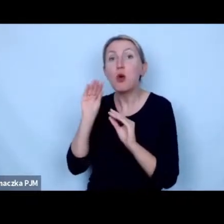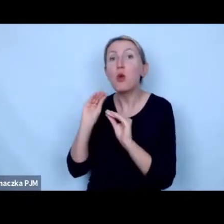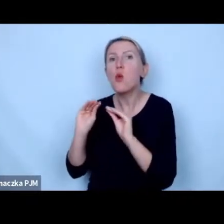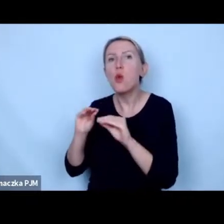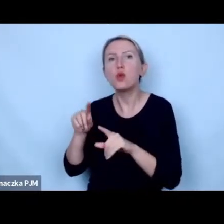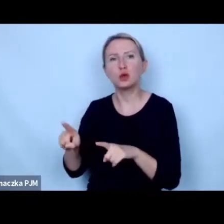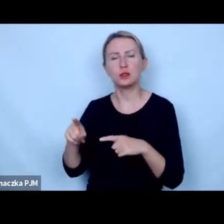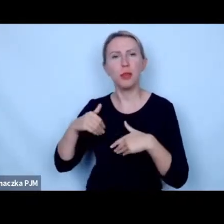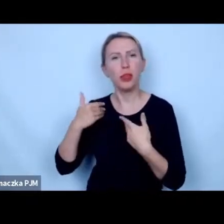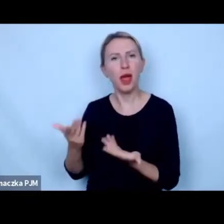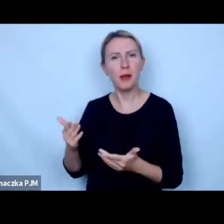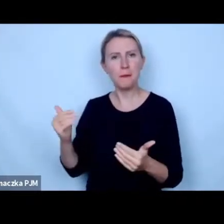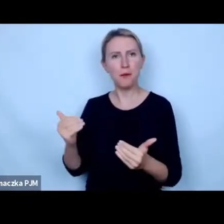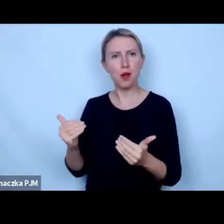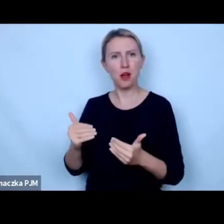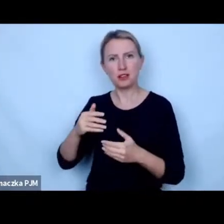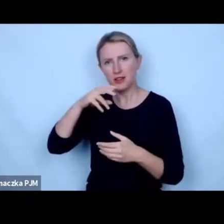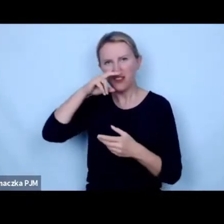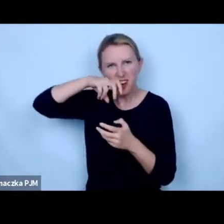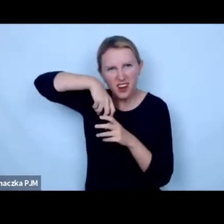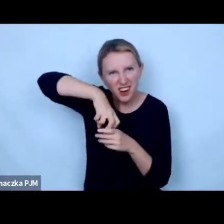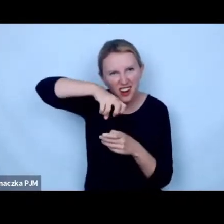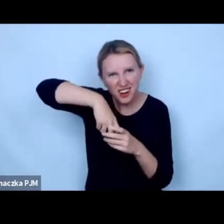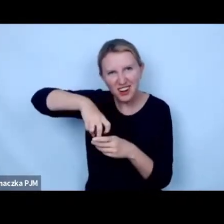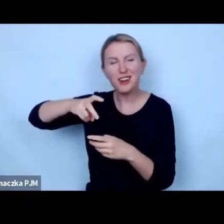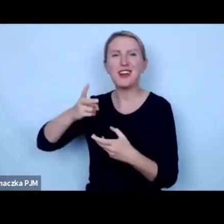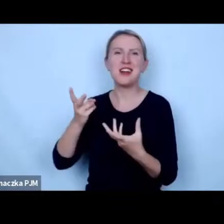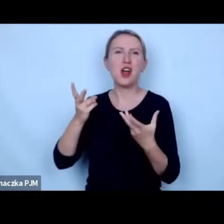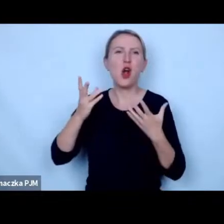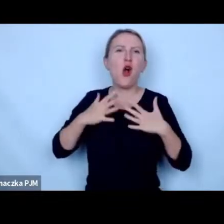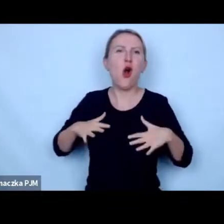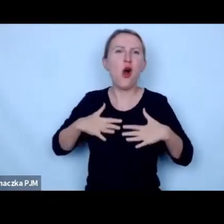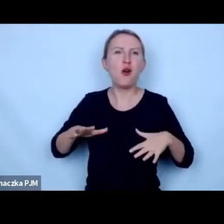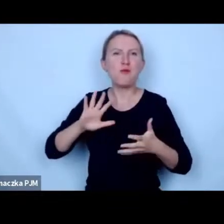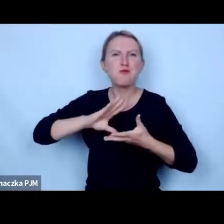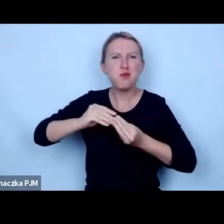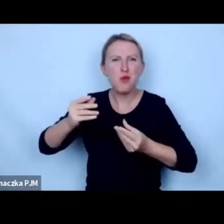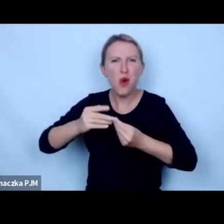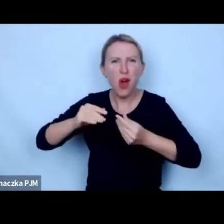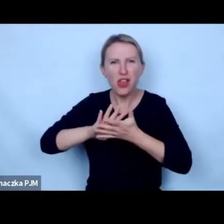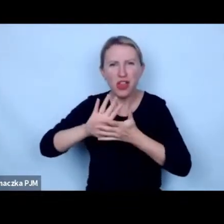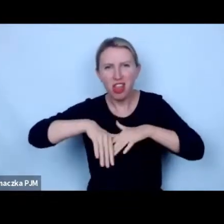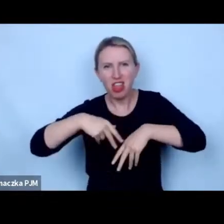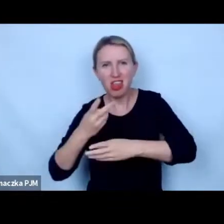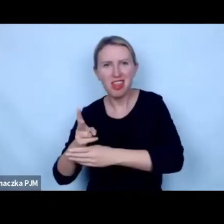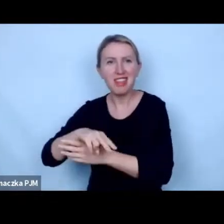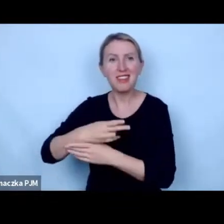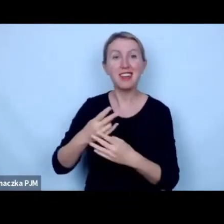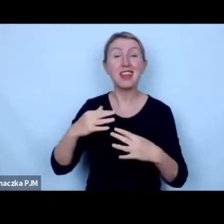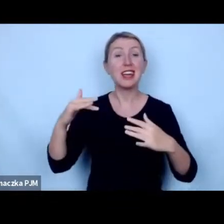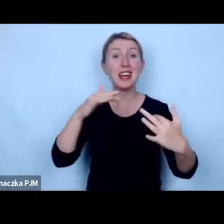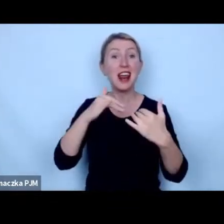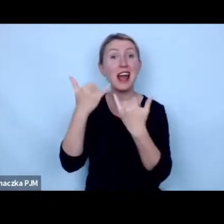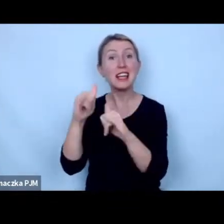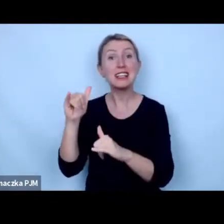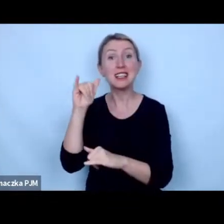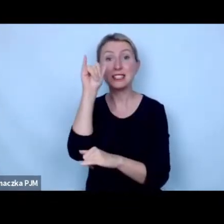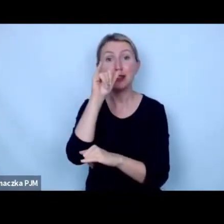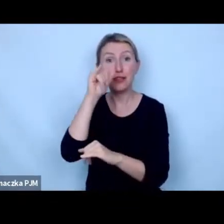czyli dajemy możliwość rycia kąpieli błotnych i nawiązywania relacji z innymi świniakami